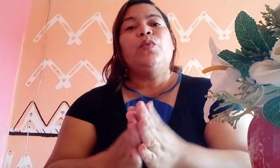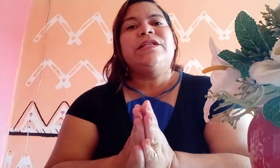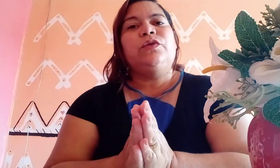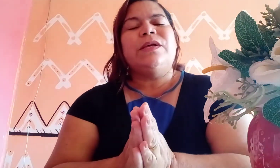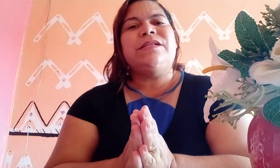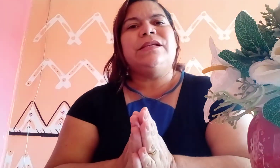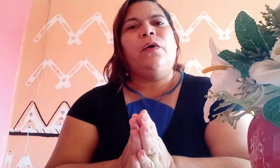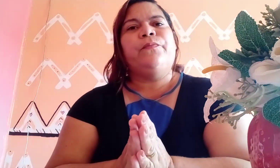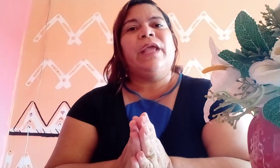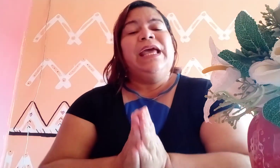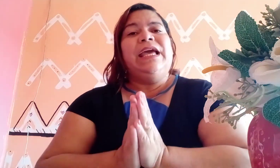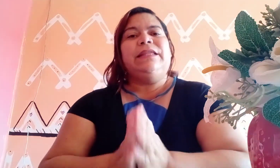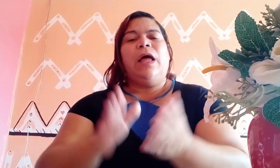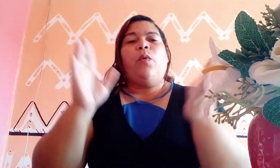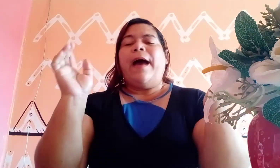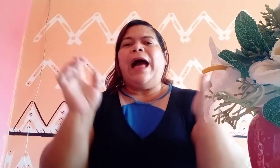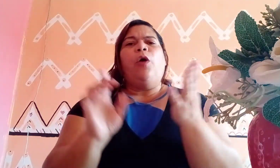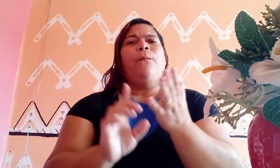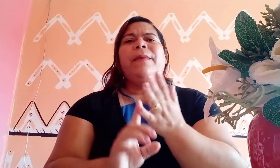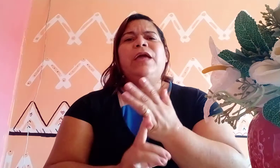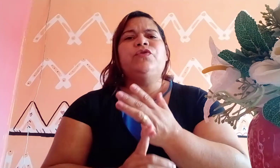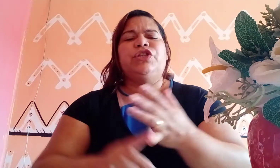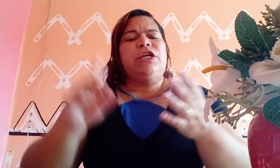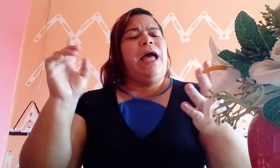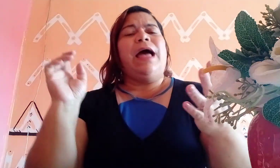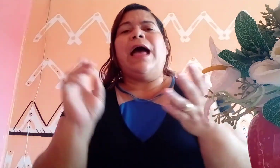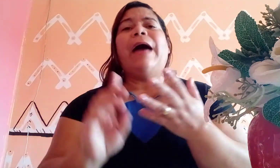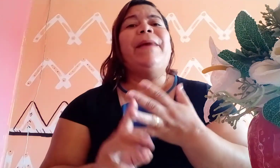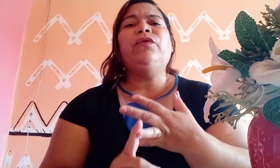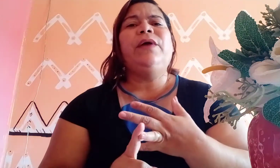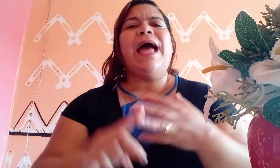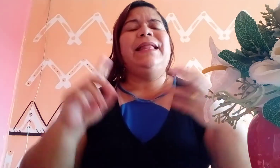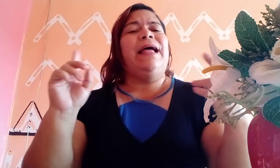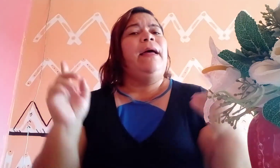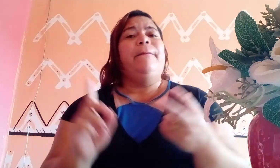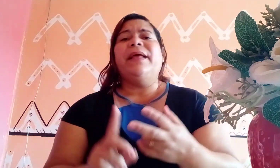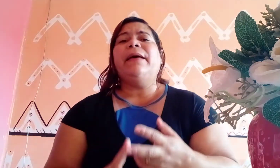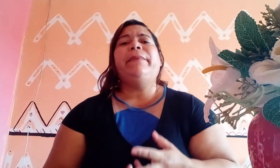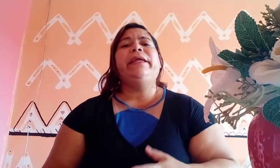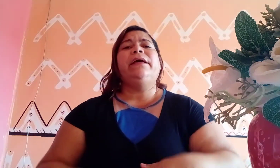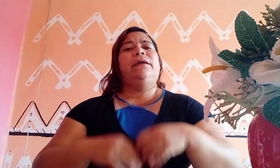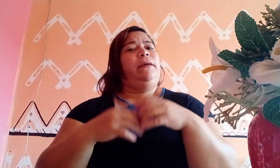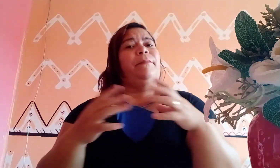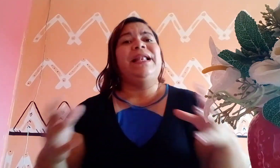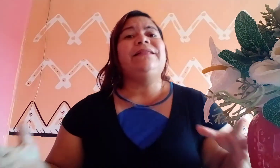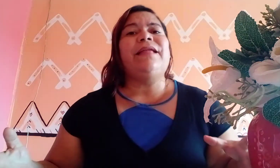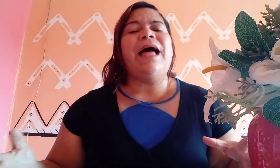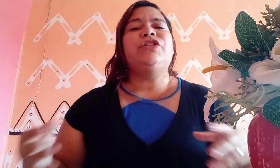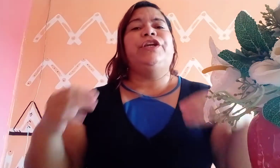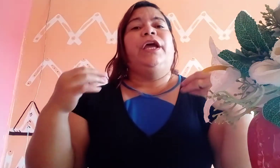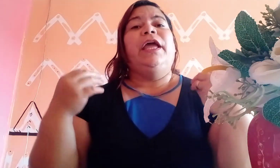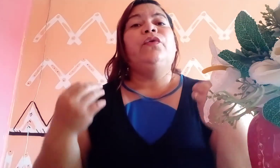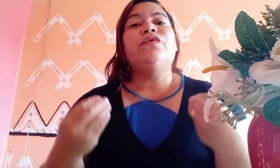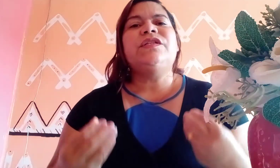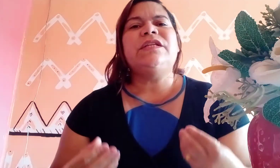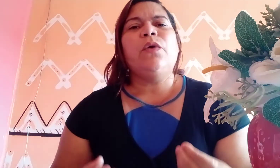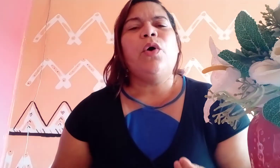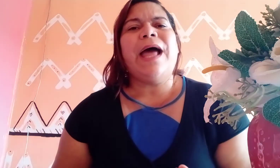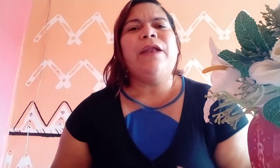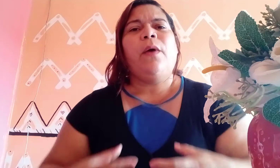Tua situação. Então, ao meio-dia, à madrugada, pela manhã, pela tarde, eu não sei o horário,